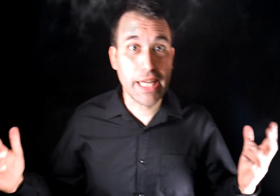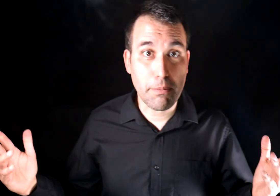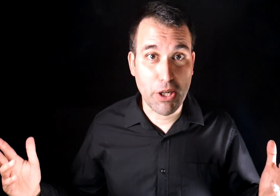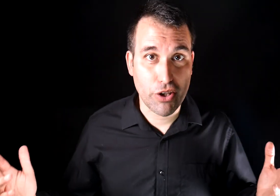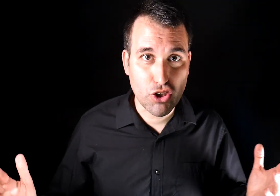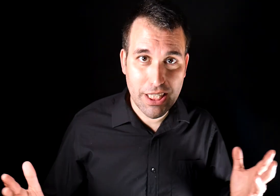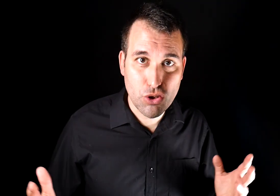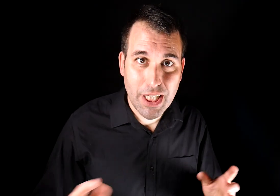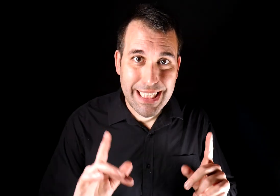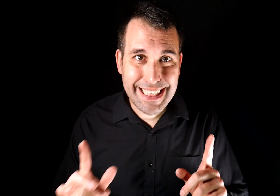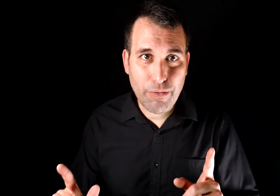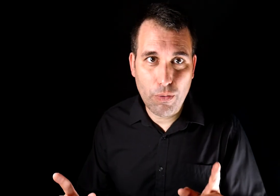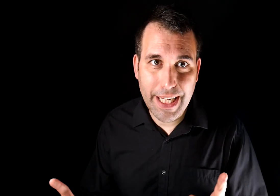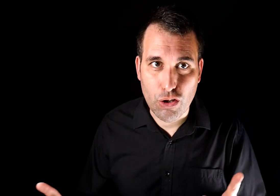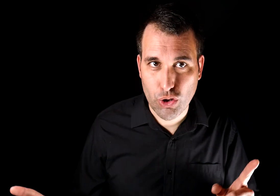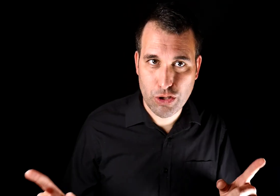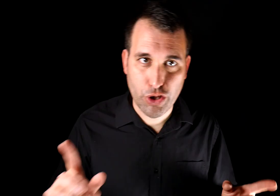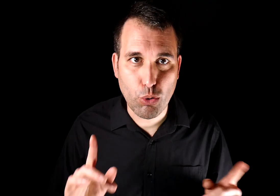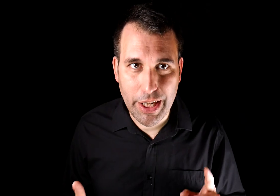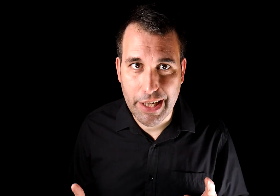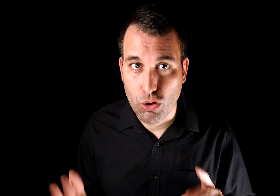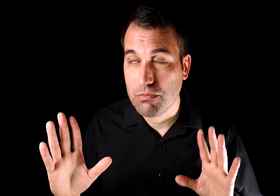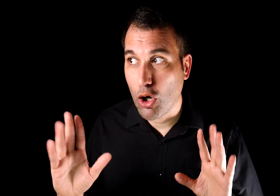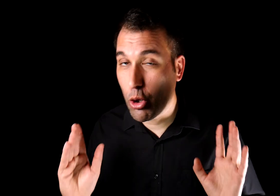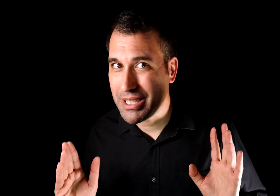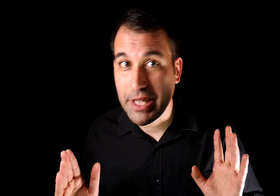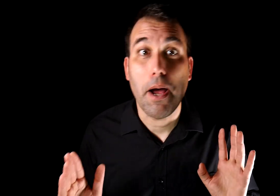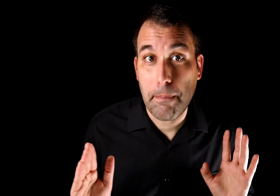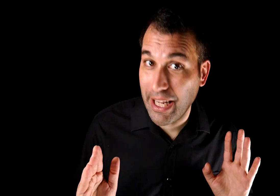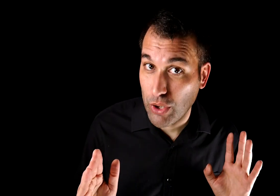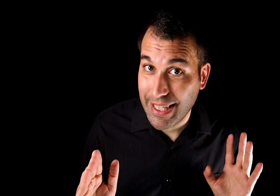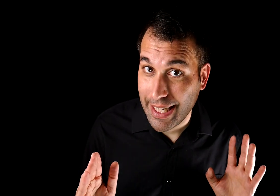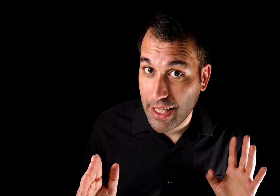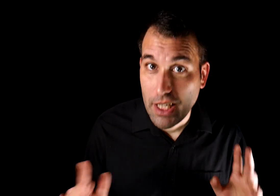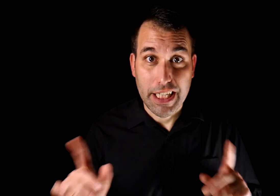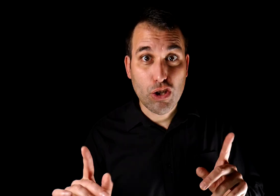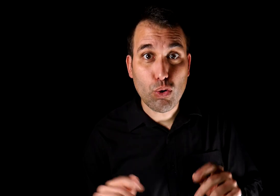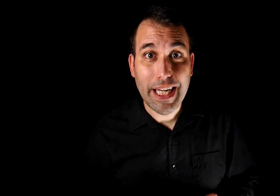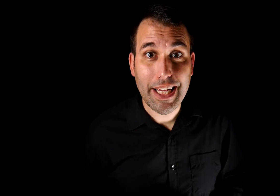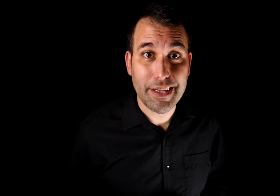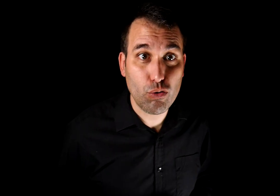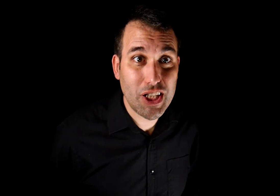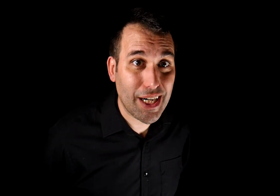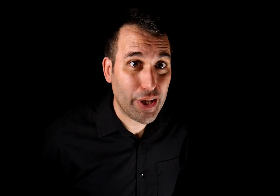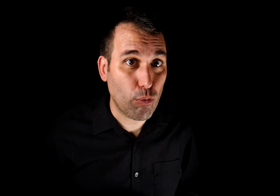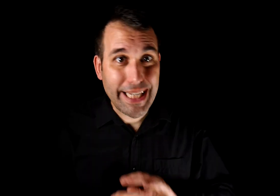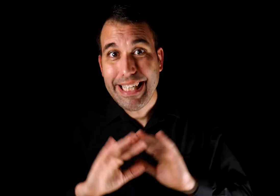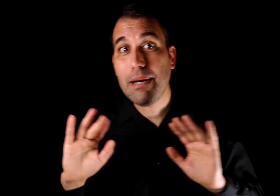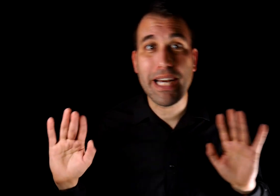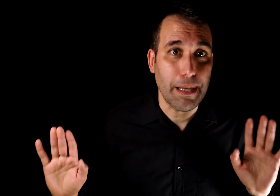en el peor de los casos se volverá contra su antiguo aliado o más bien perro de ataque y no dudará en denunciarlo de cualquier manera